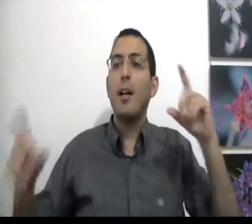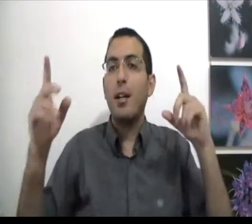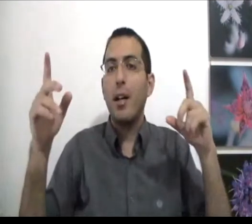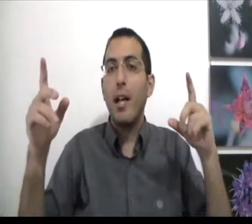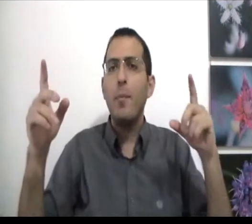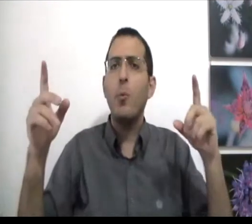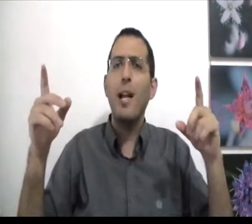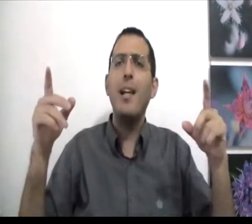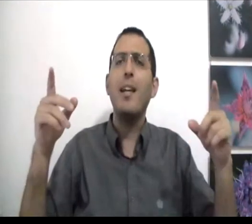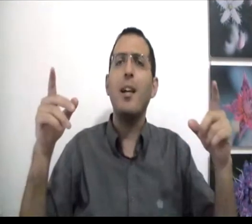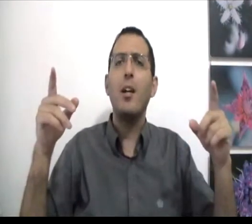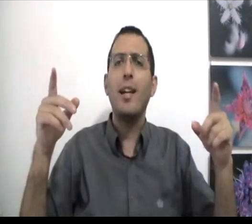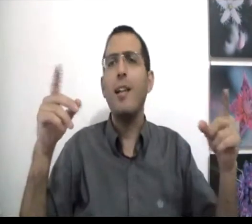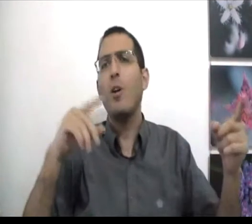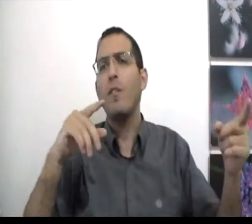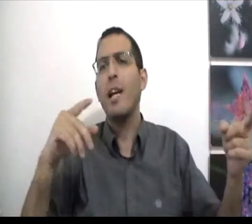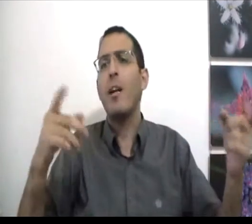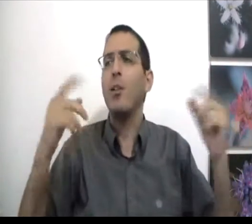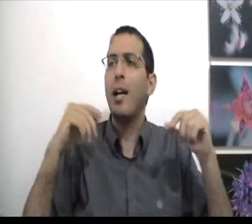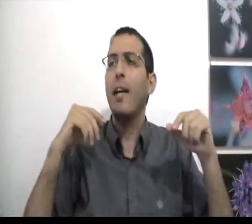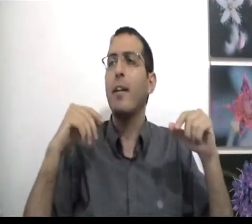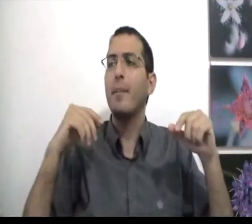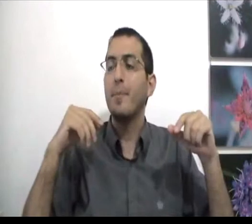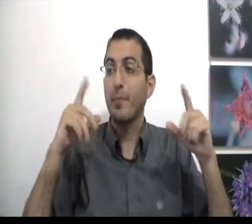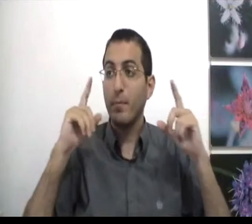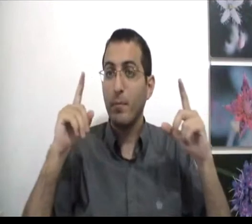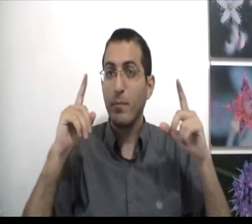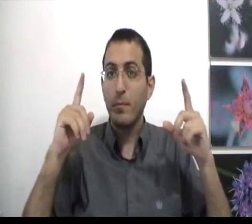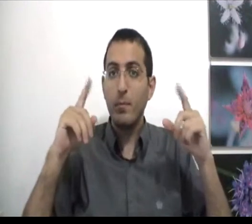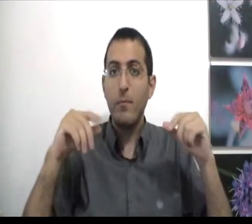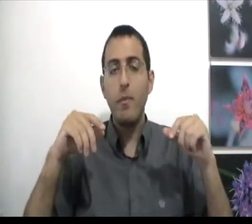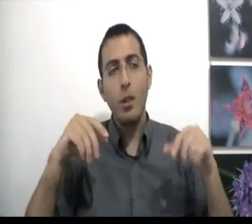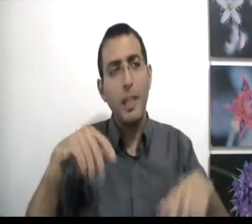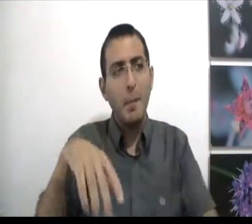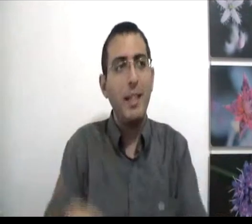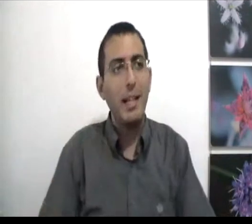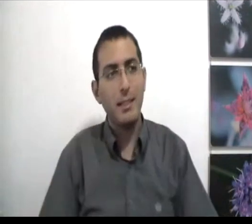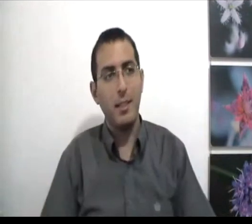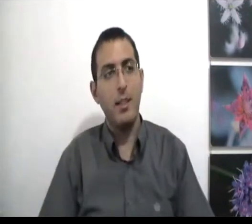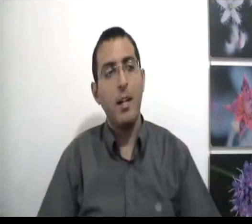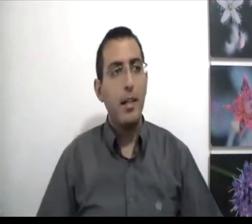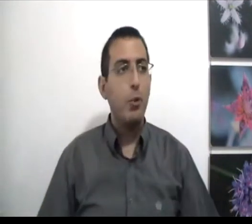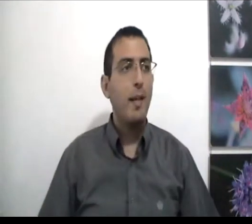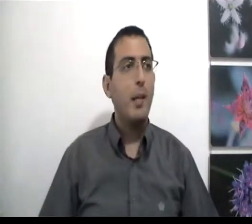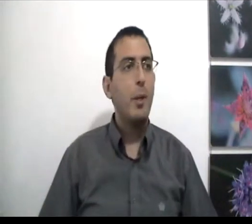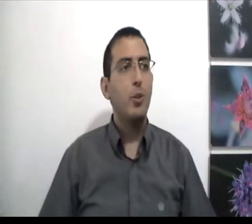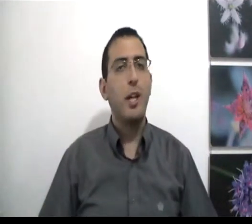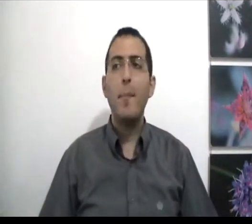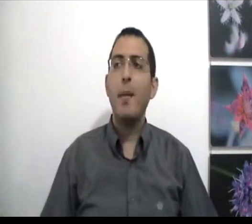האם אולי אני כן יכול ואני רק לא יודע איך עכשיו הוא מתחילה הצרה לדוגמה לגבי אושר אם היה